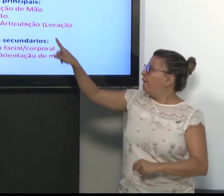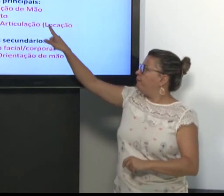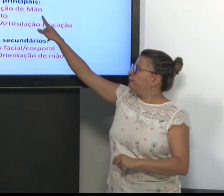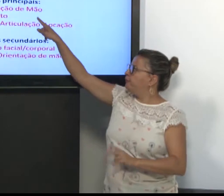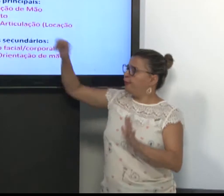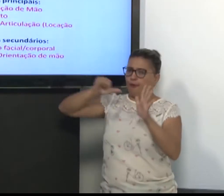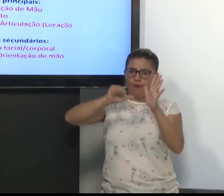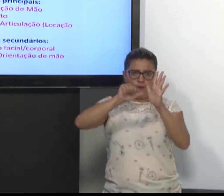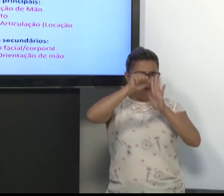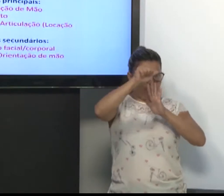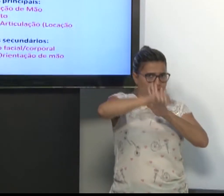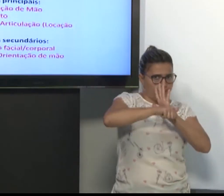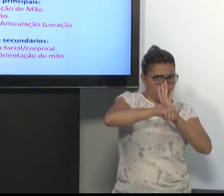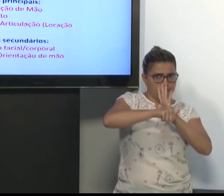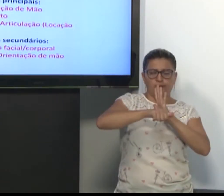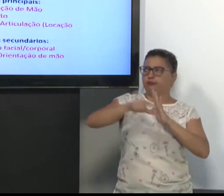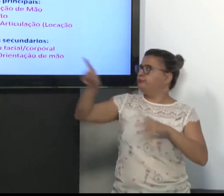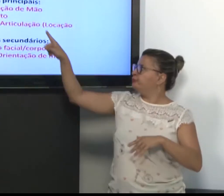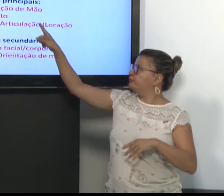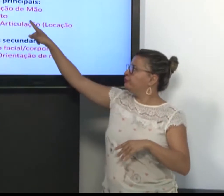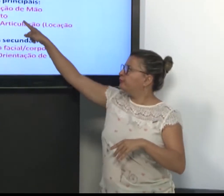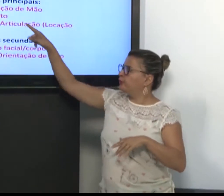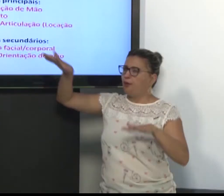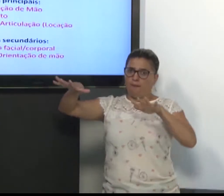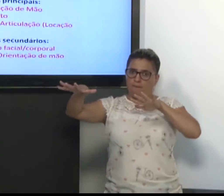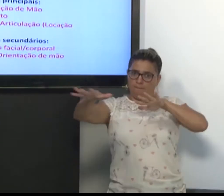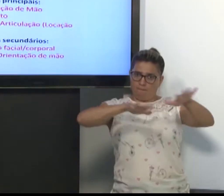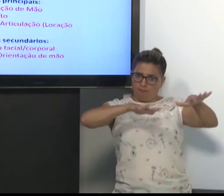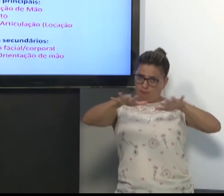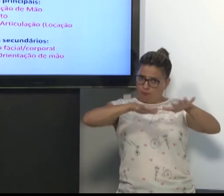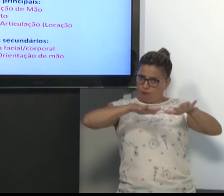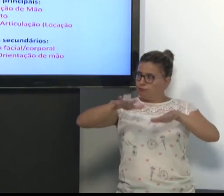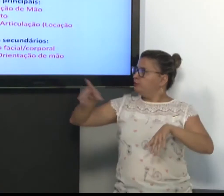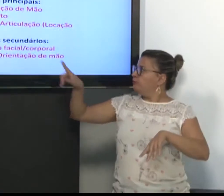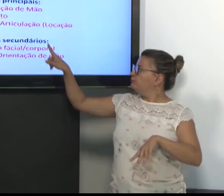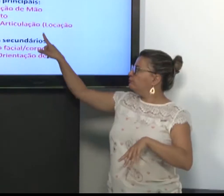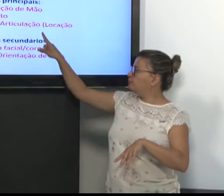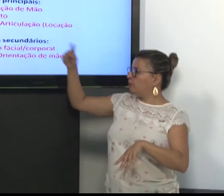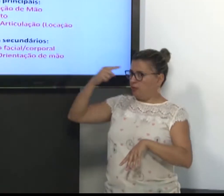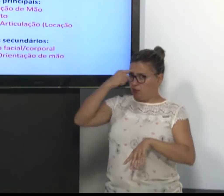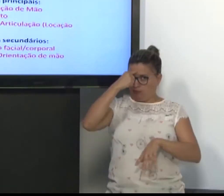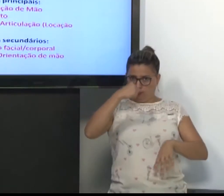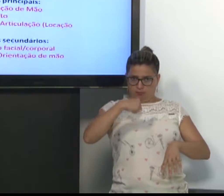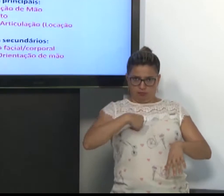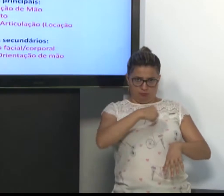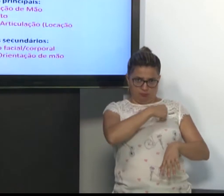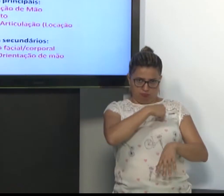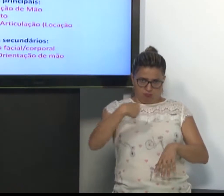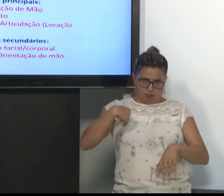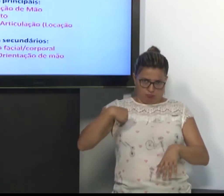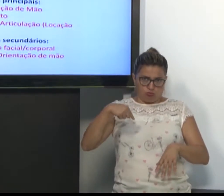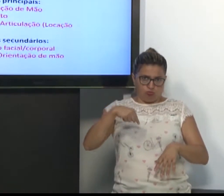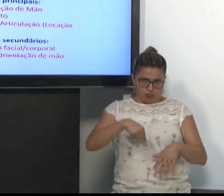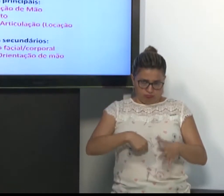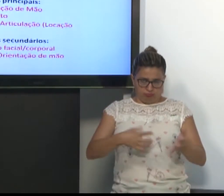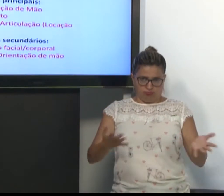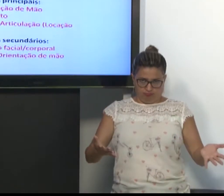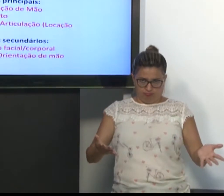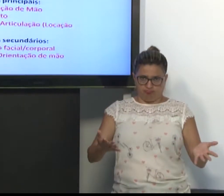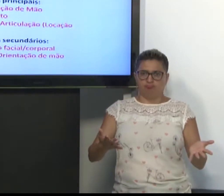Os primeiros. Os primários. Configuração de mão. Movimento. Ponto